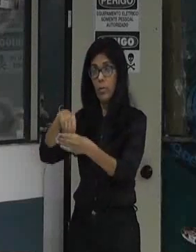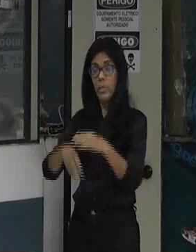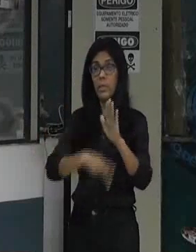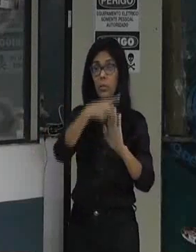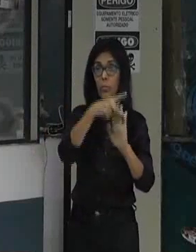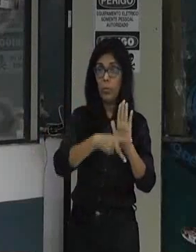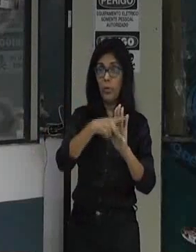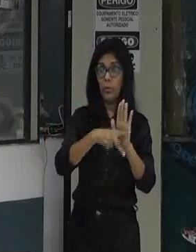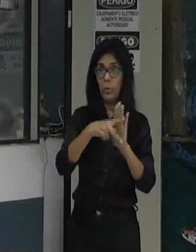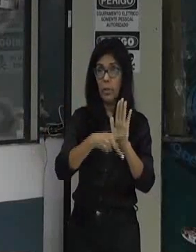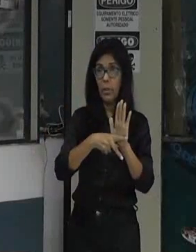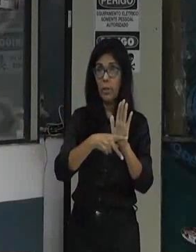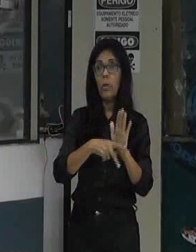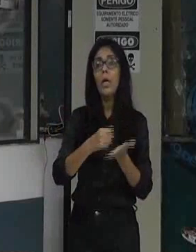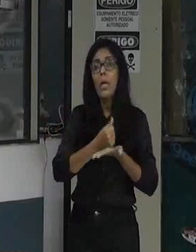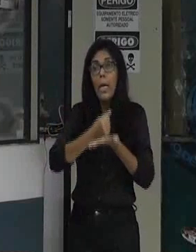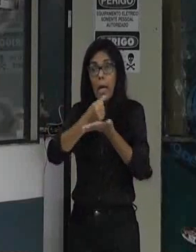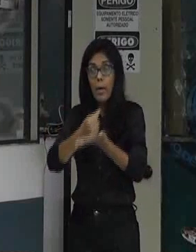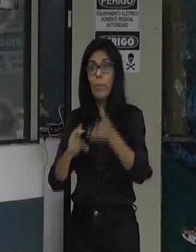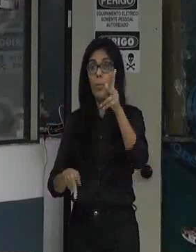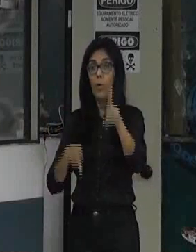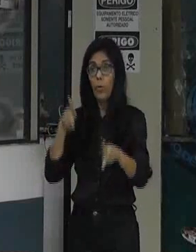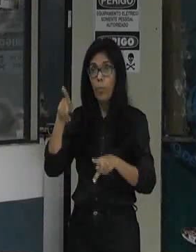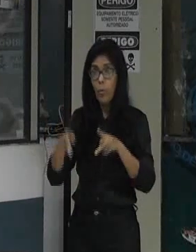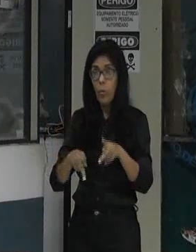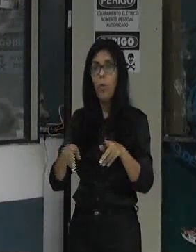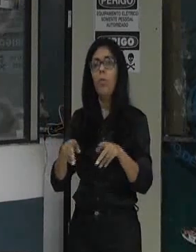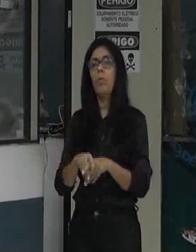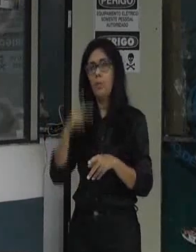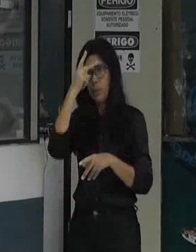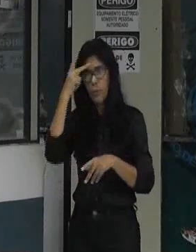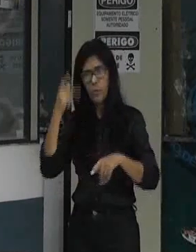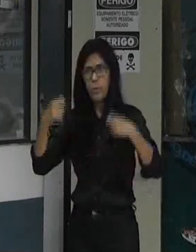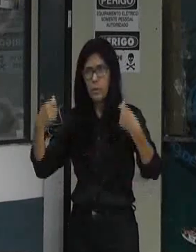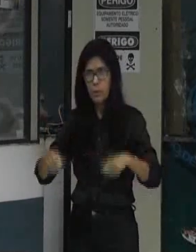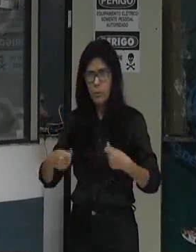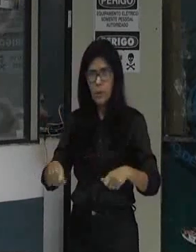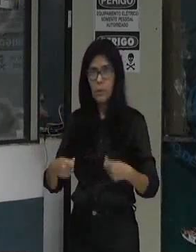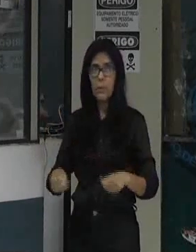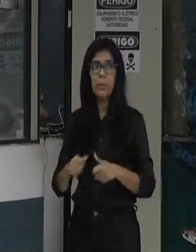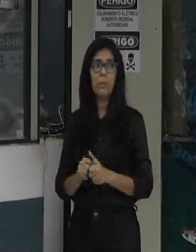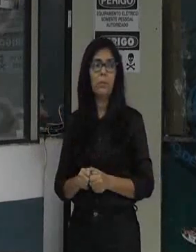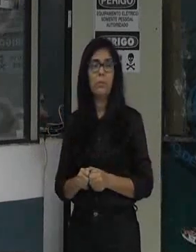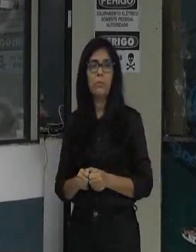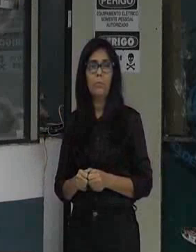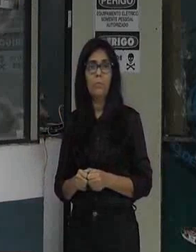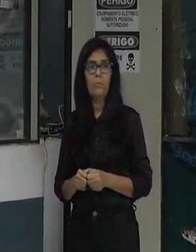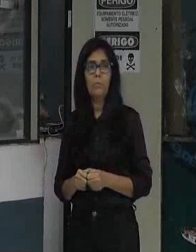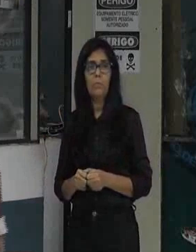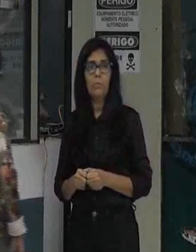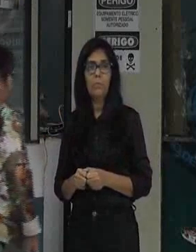a população, favorece aqueles que mais precisam quem tem favor de uma empresa você verifica